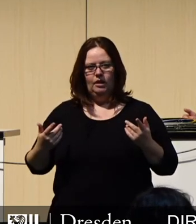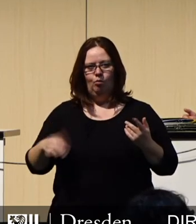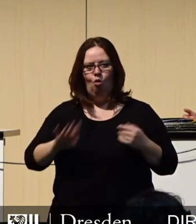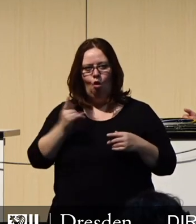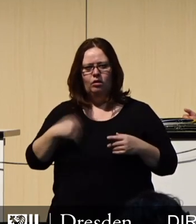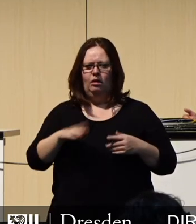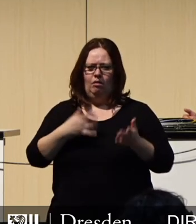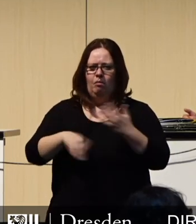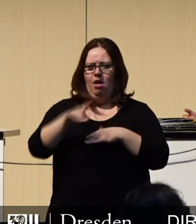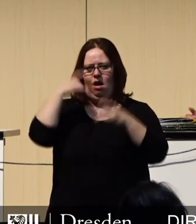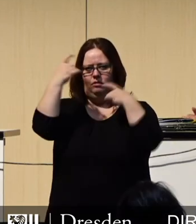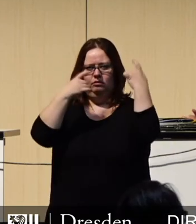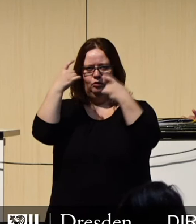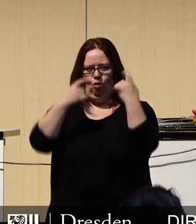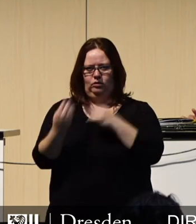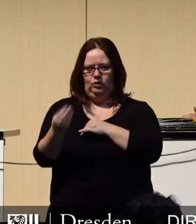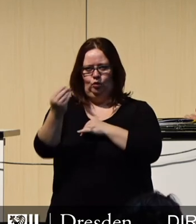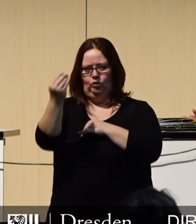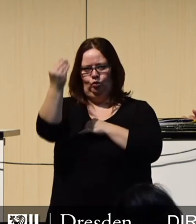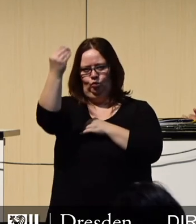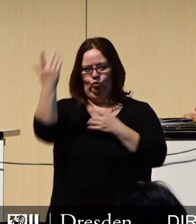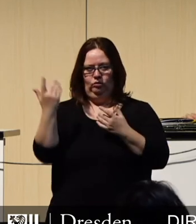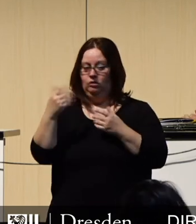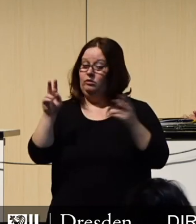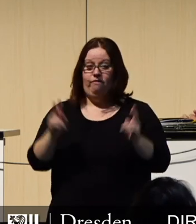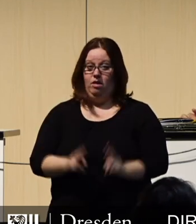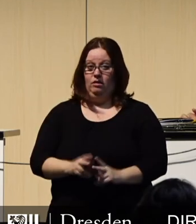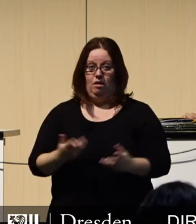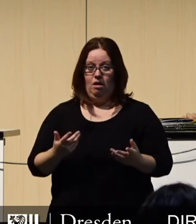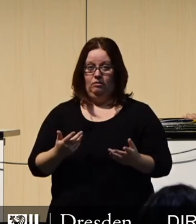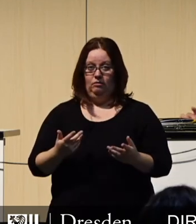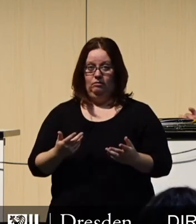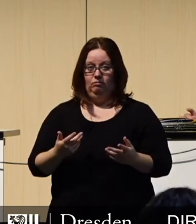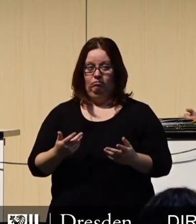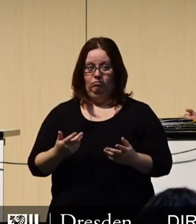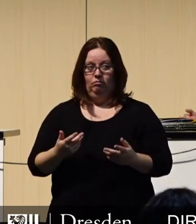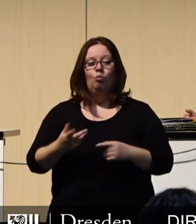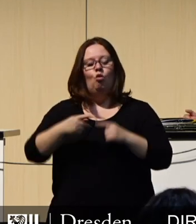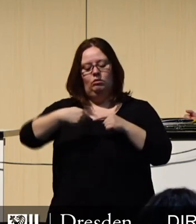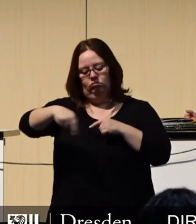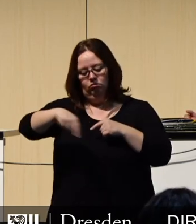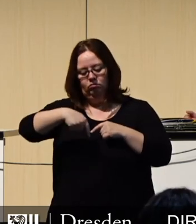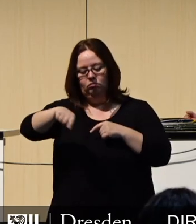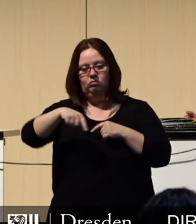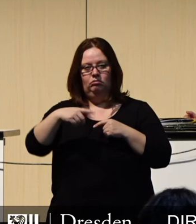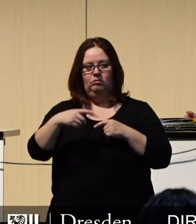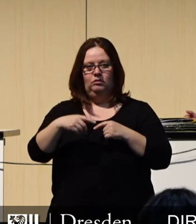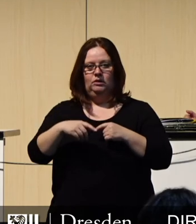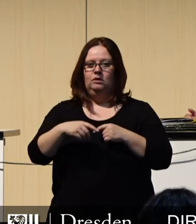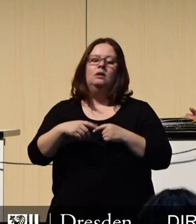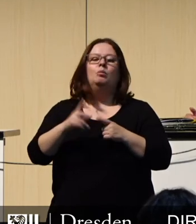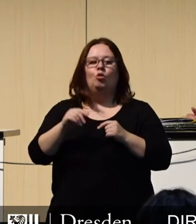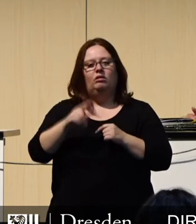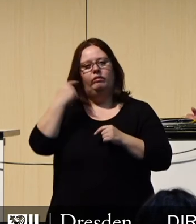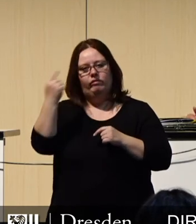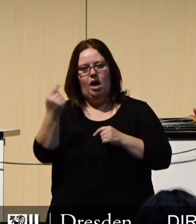eher größer als kleiner geworden sind. Wir werden mittelfristig nach neuesten Informationen zweistellige